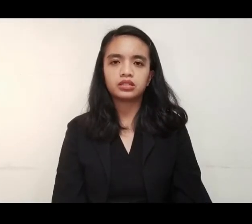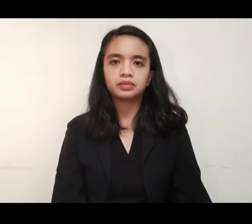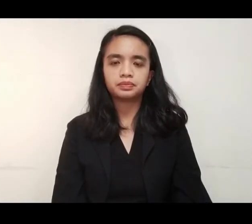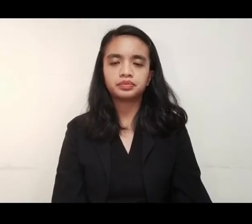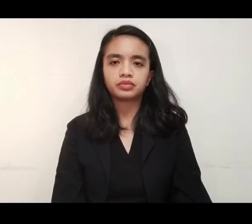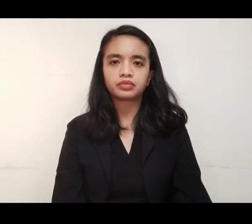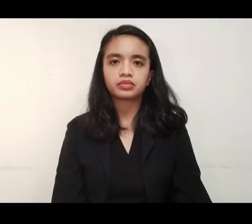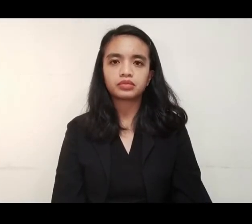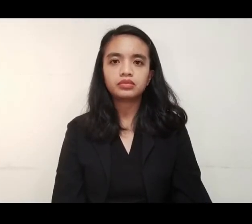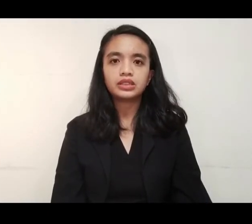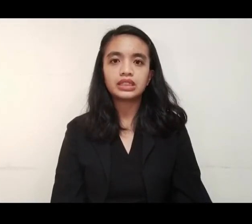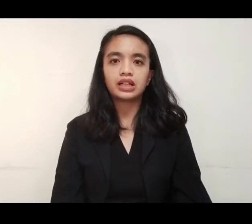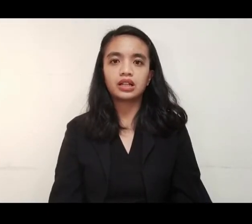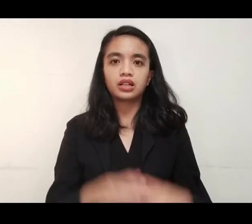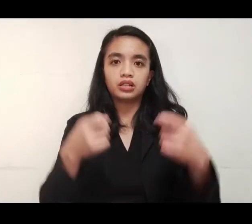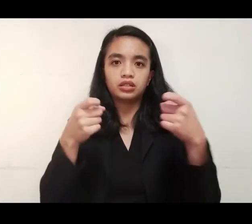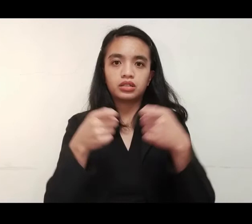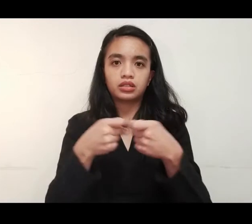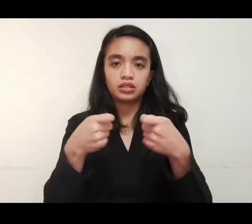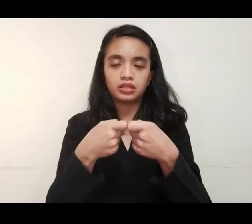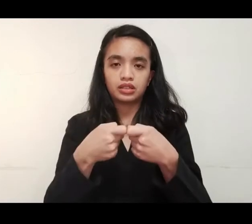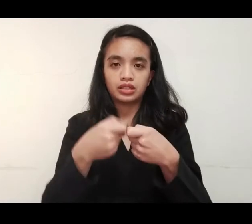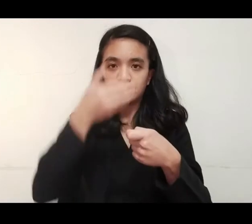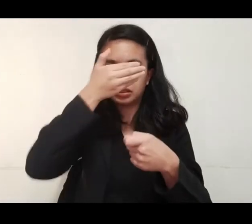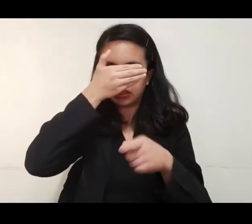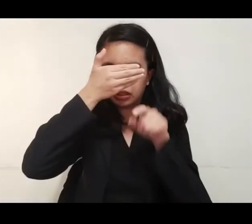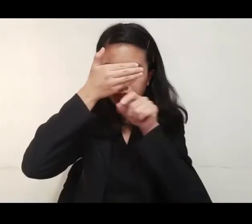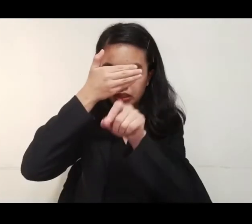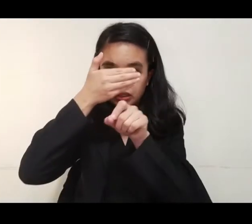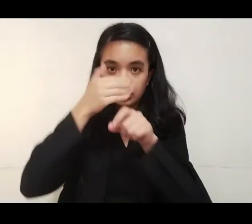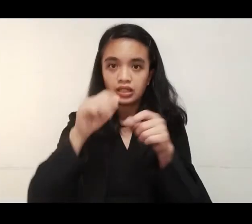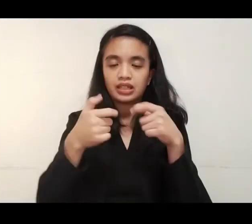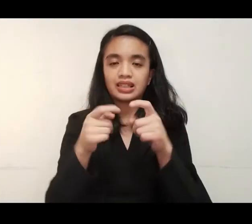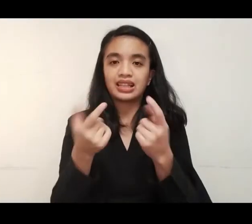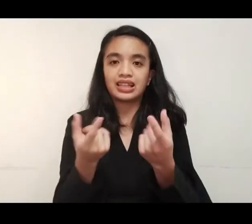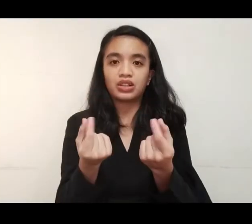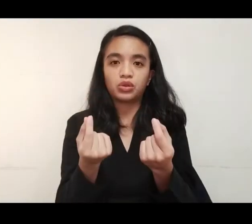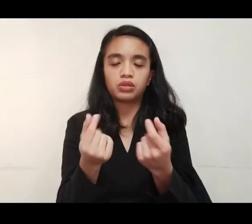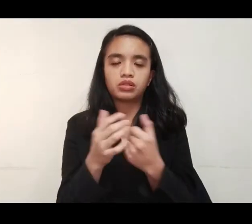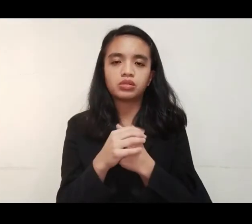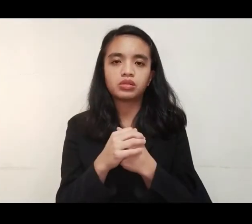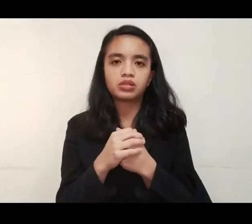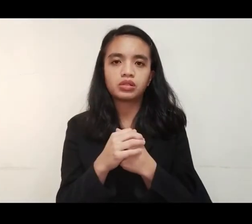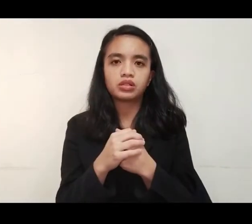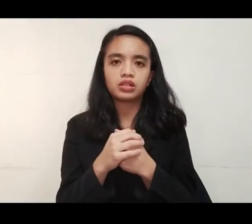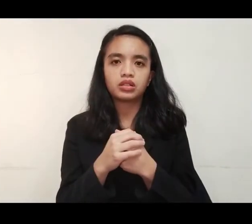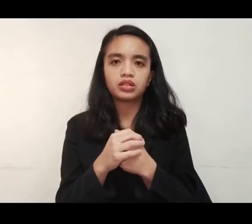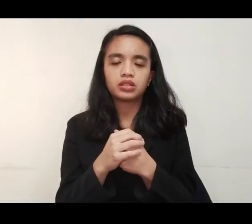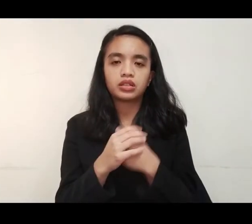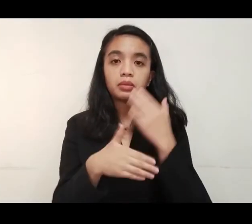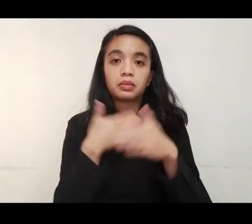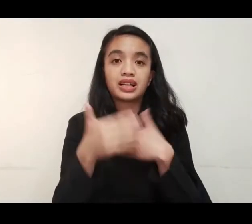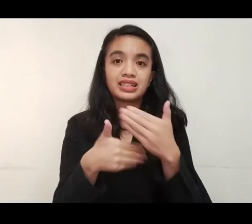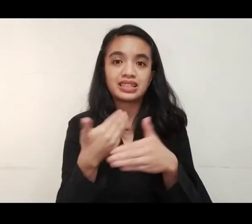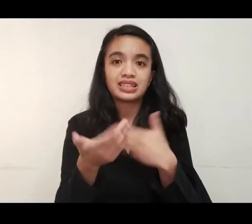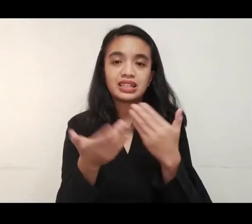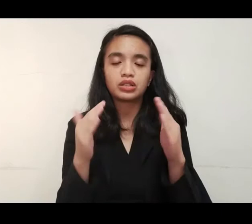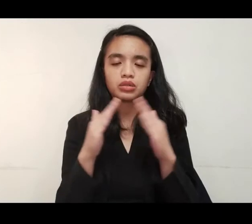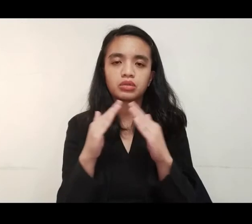Sa lokoy ang nagwe-wielding yung biktima dun sa